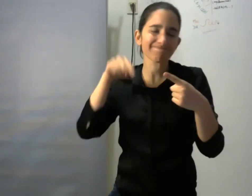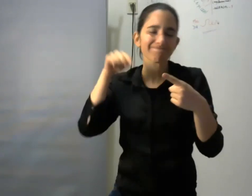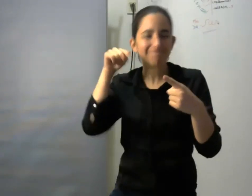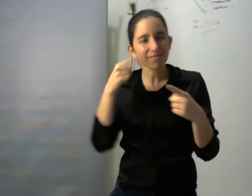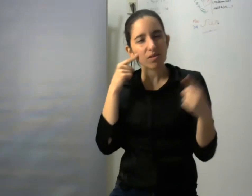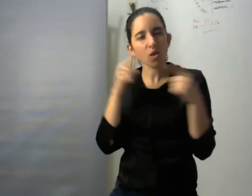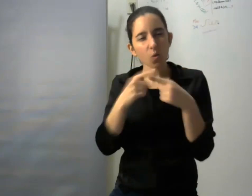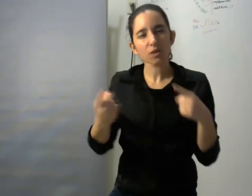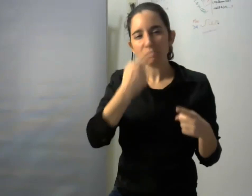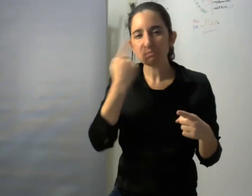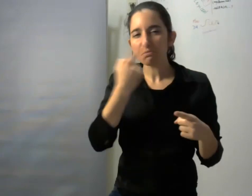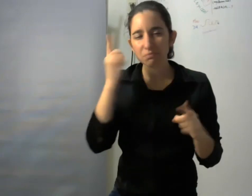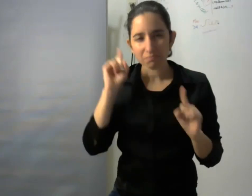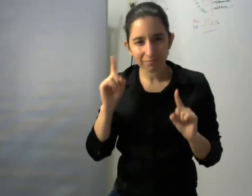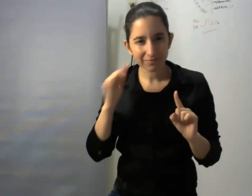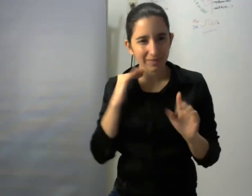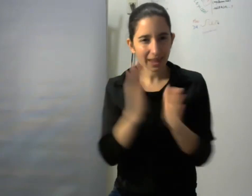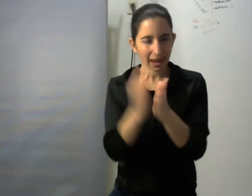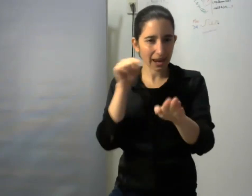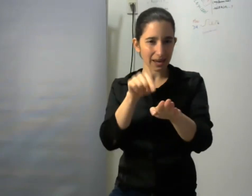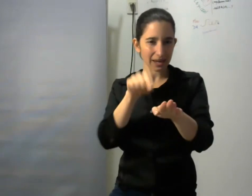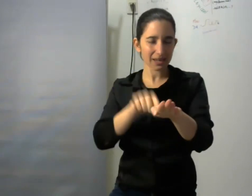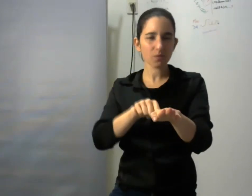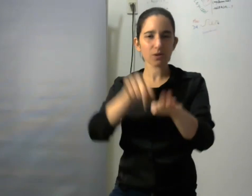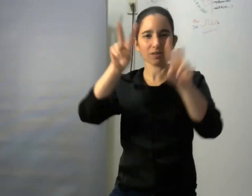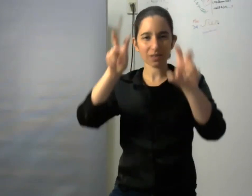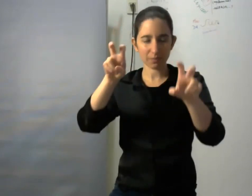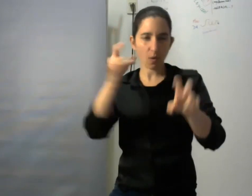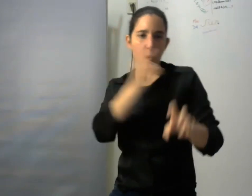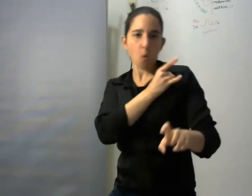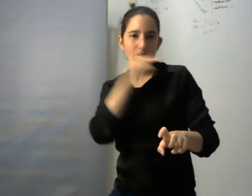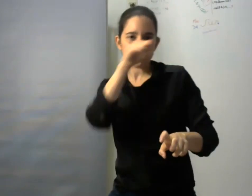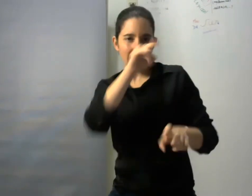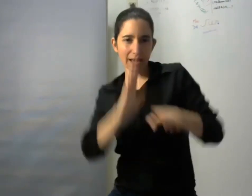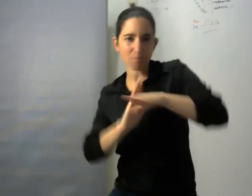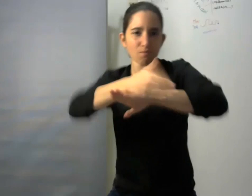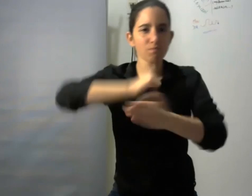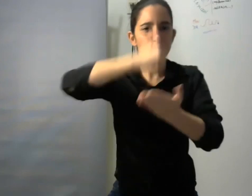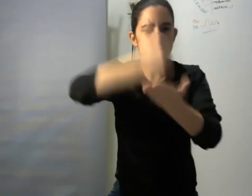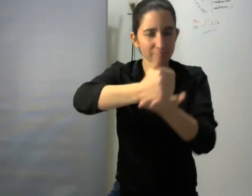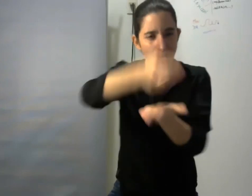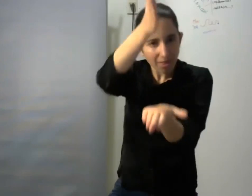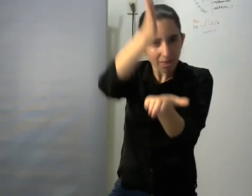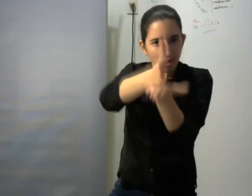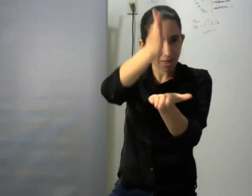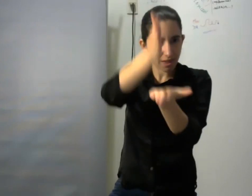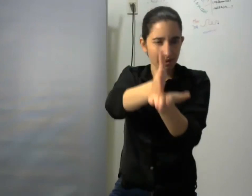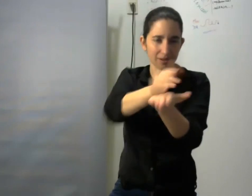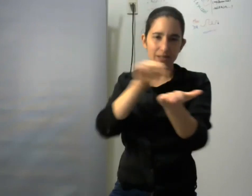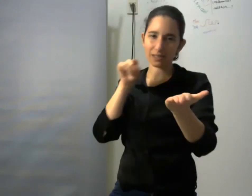que tiene que ver con el derecho a la educación superior en el siglo XIX los derechos eran pensados como